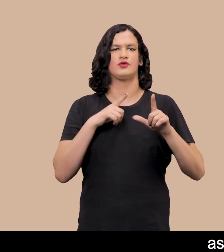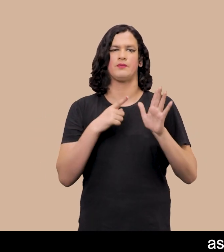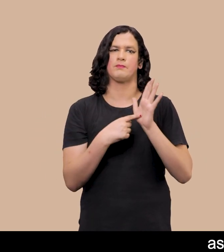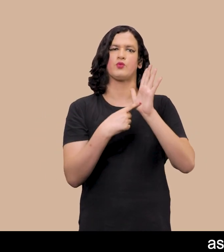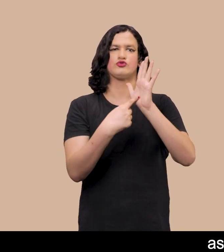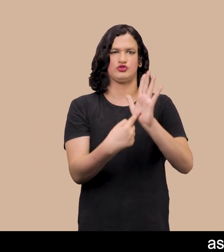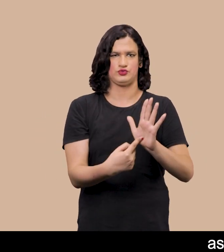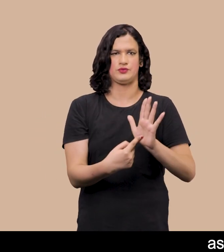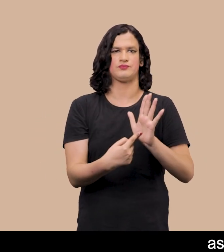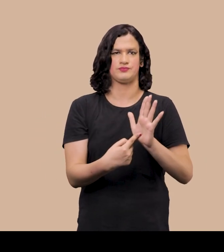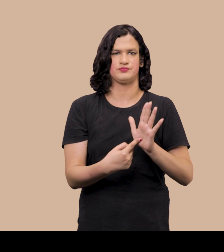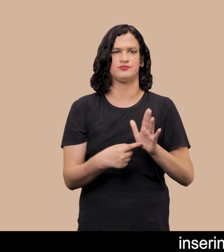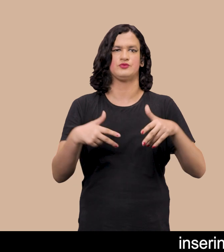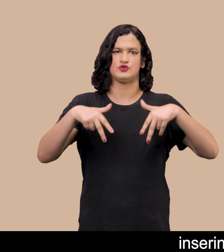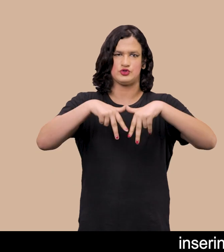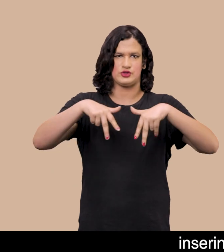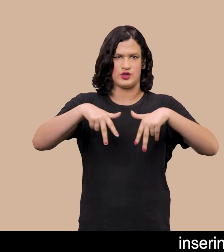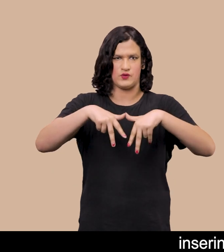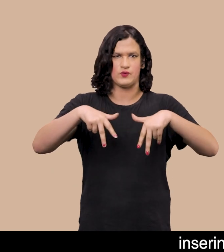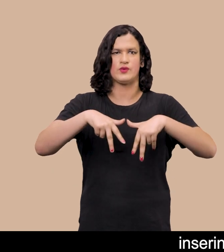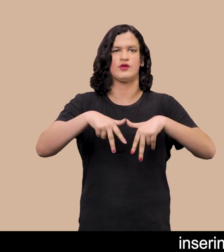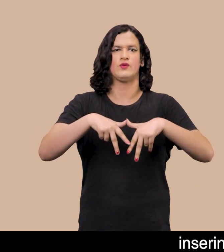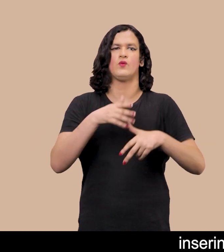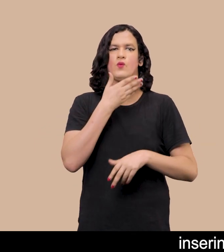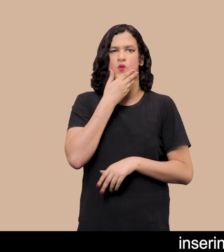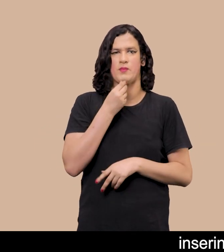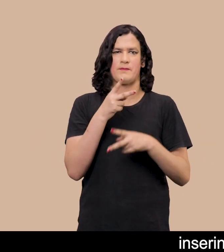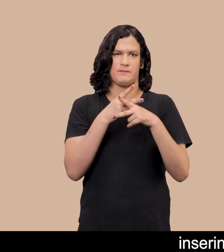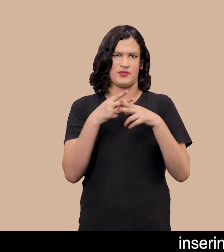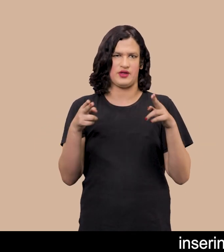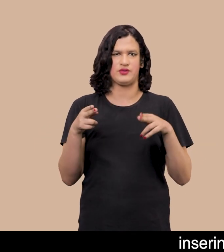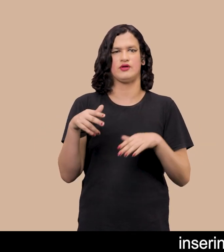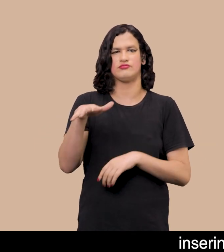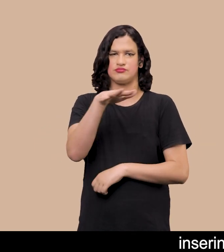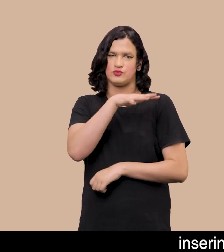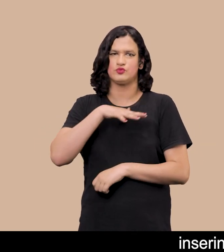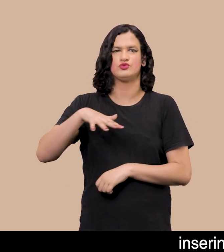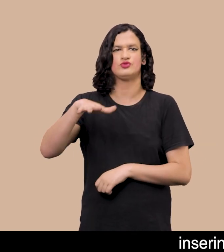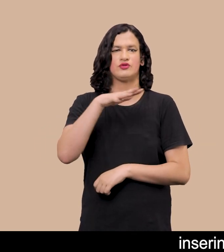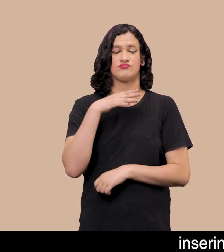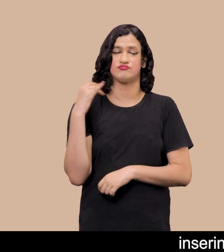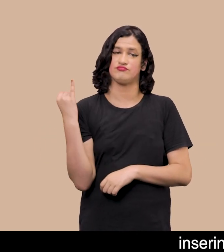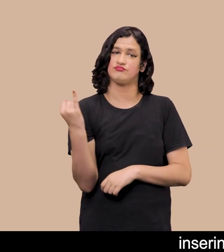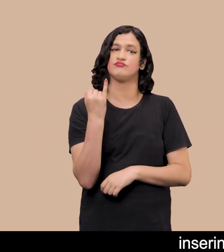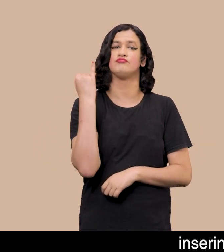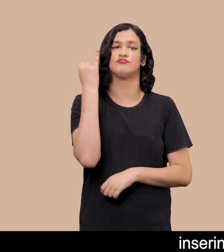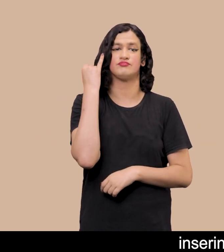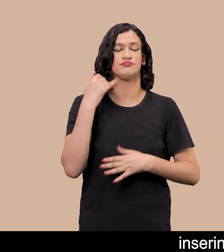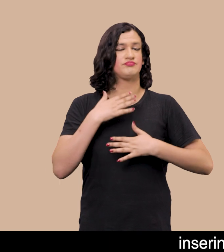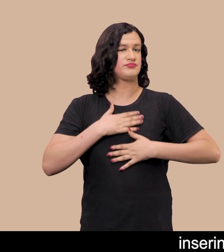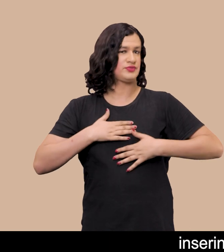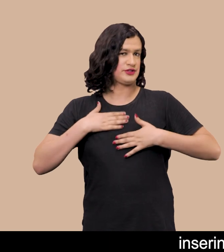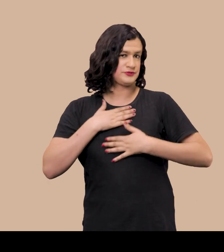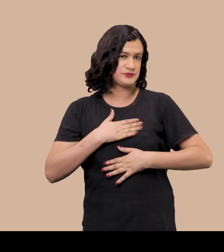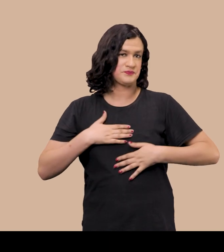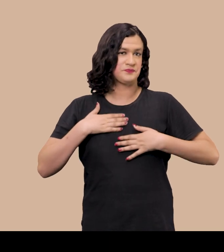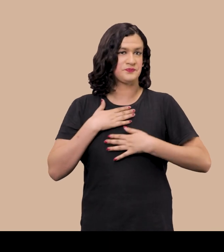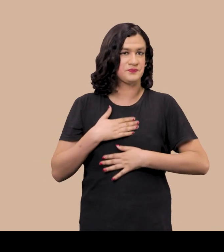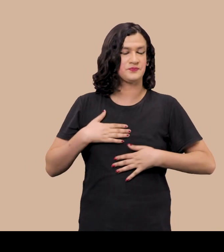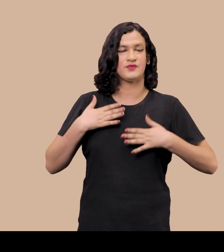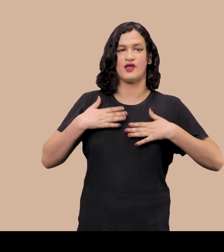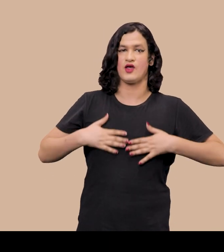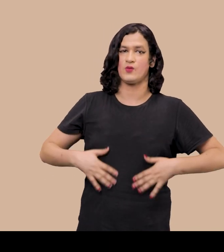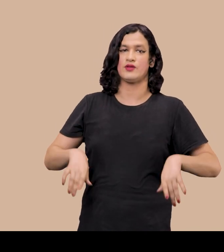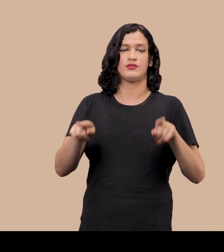históricas dos lugares de gênero Inserindo o corpo dos rapazes Nesse ambiente de efemeridade e prazer do